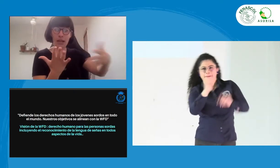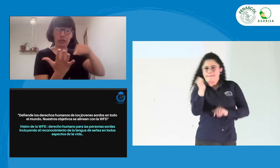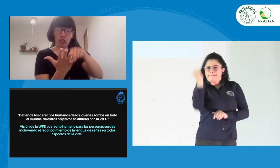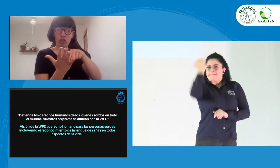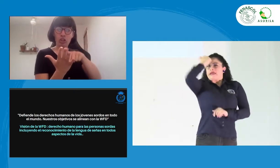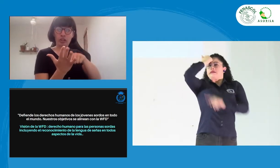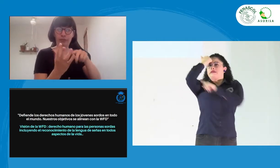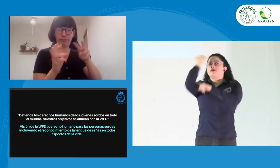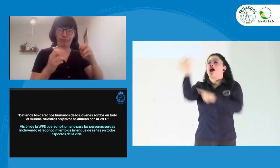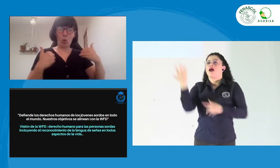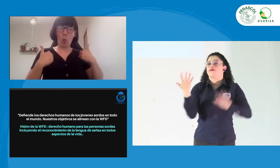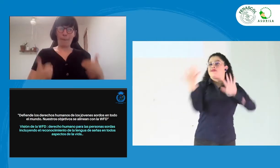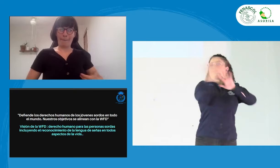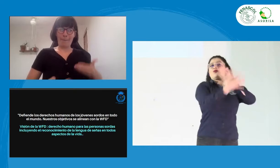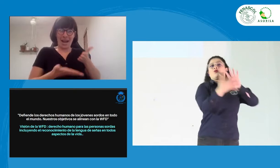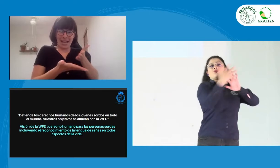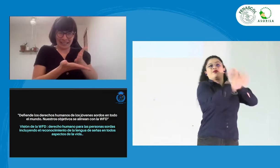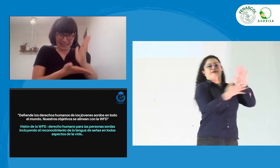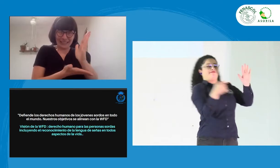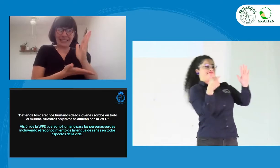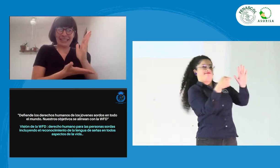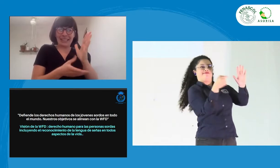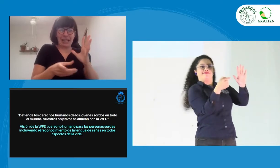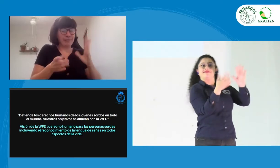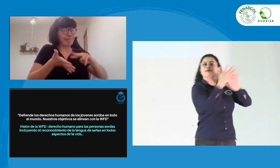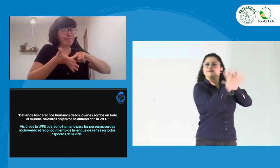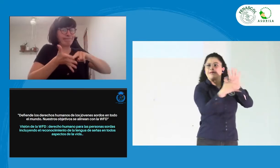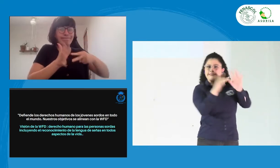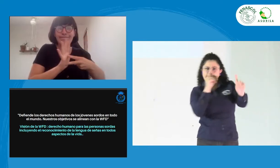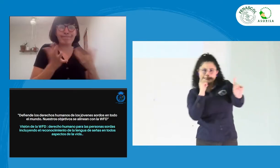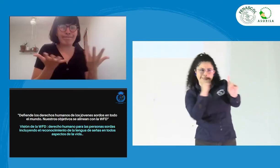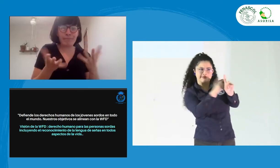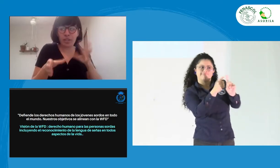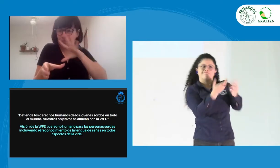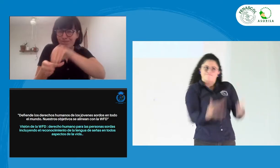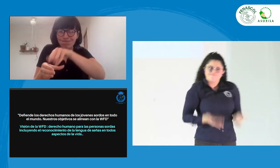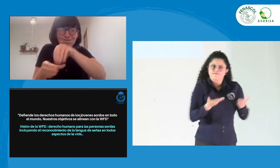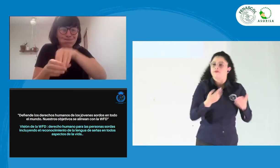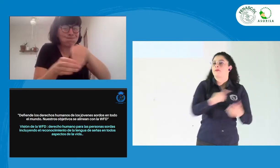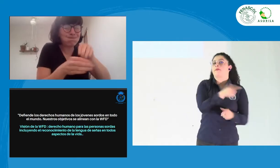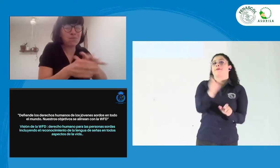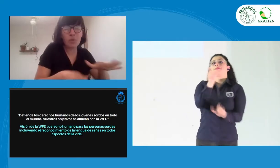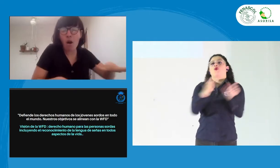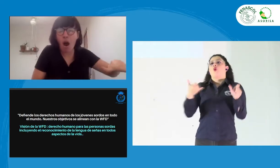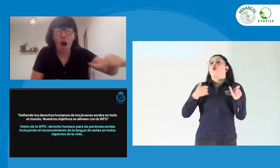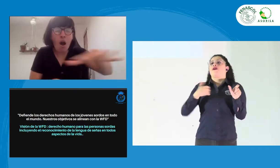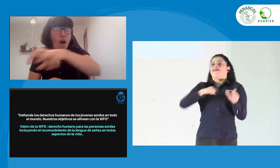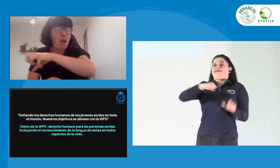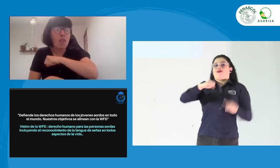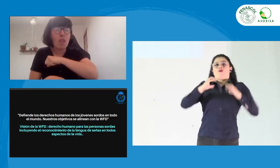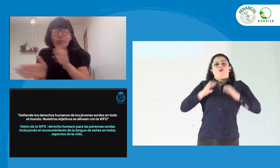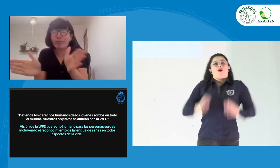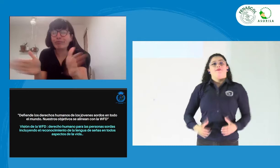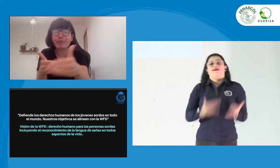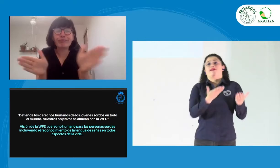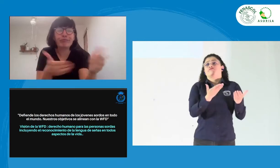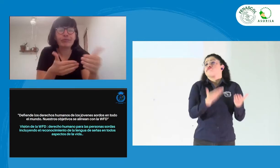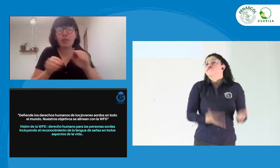WFD, de la Federación Mundial de Sordos. Y es defender los derechos humanos de la persona sorda en todo el mundo. Y, obviamente, pues,